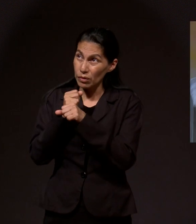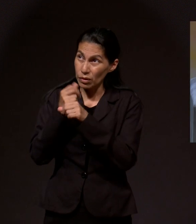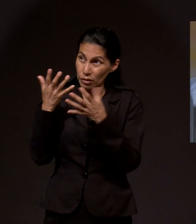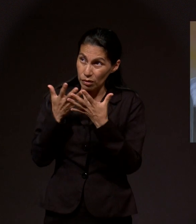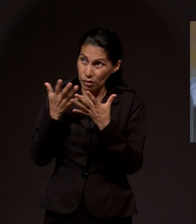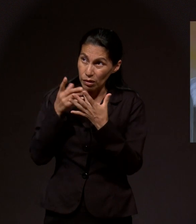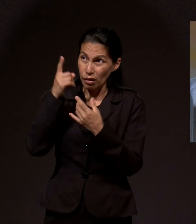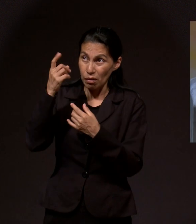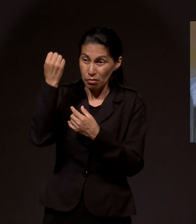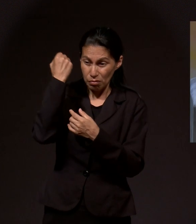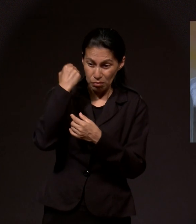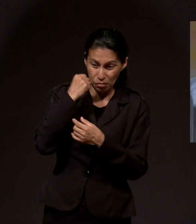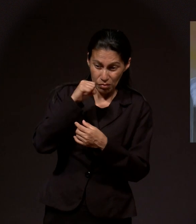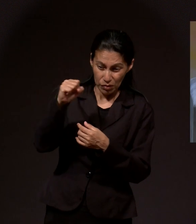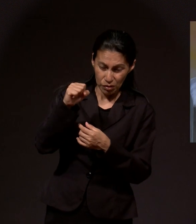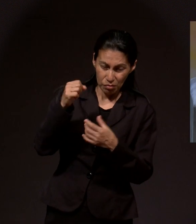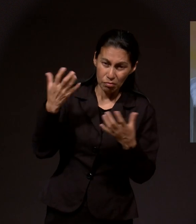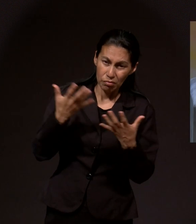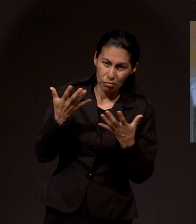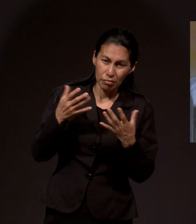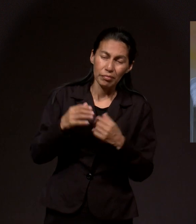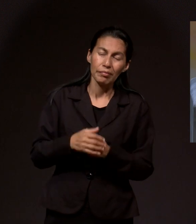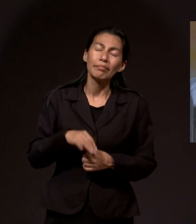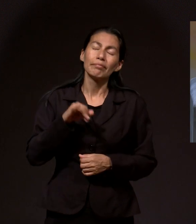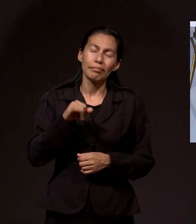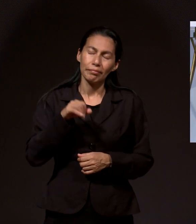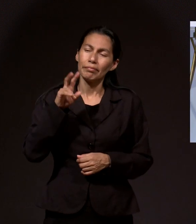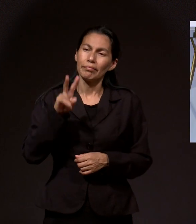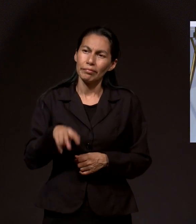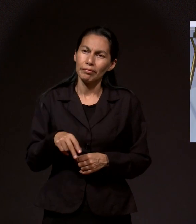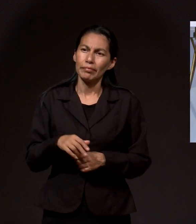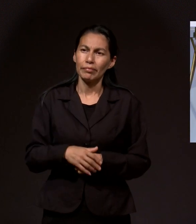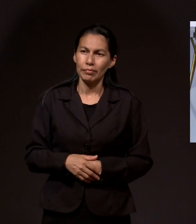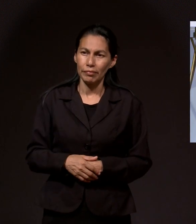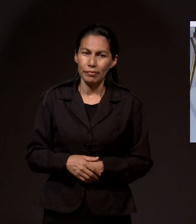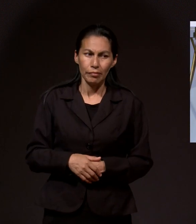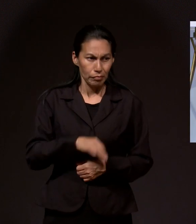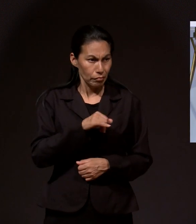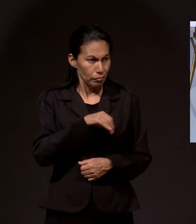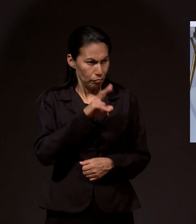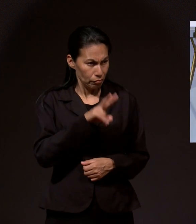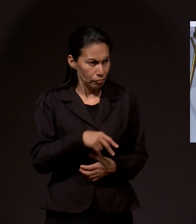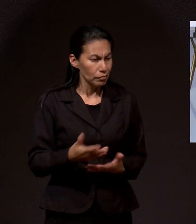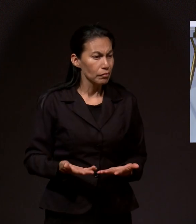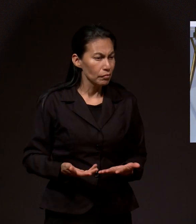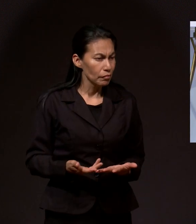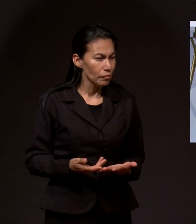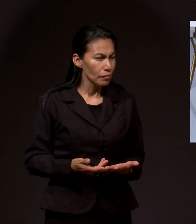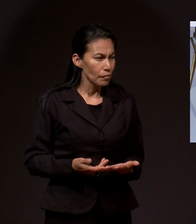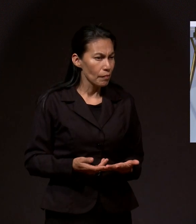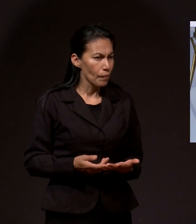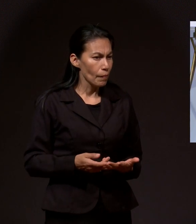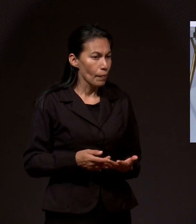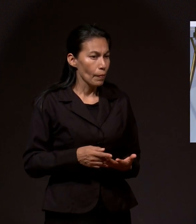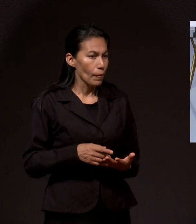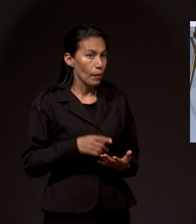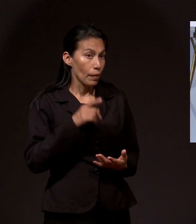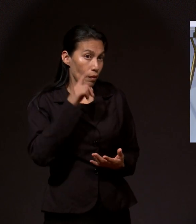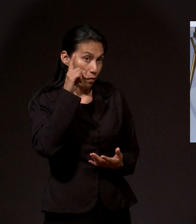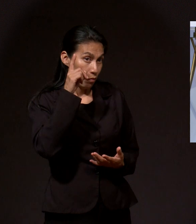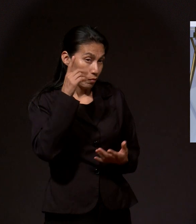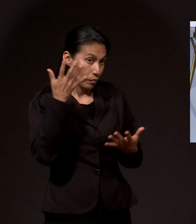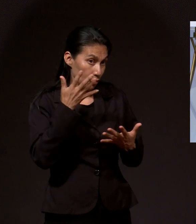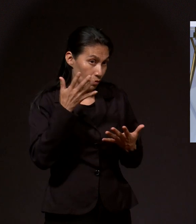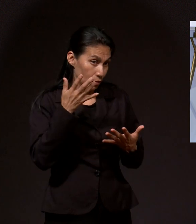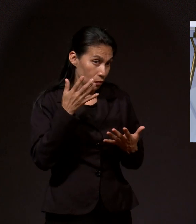porque Él nos capacita para ello. Definitivamente. Definitivamente. Eso es cierto. Y Él hace lo